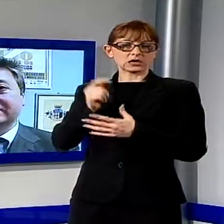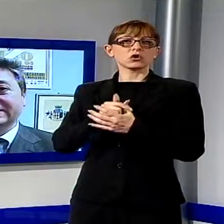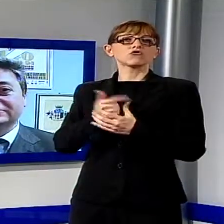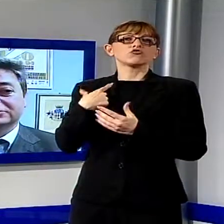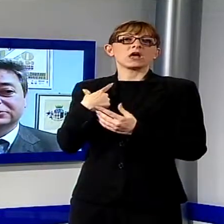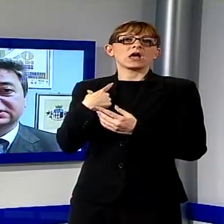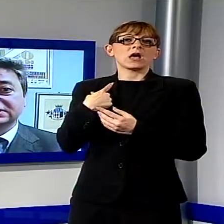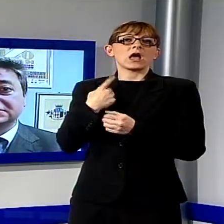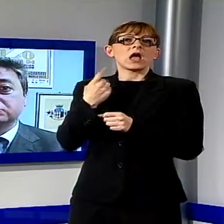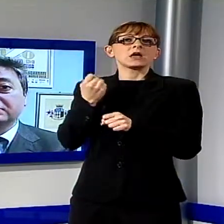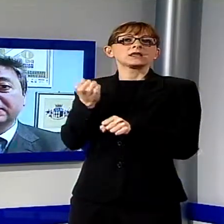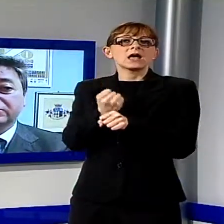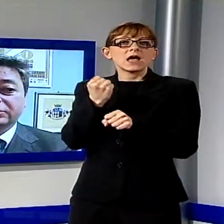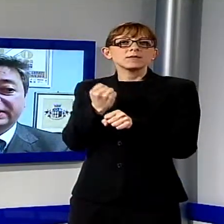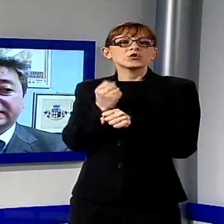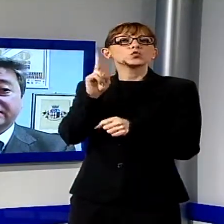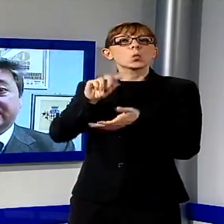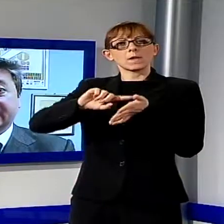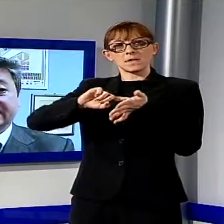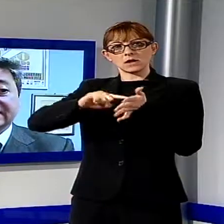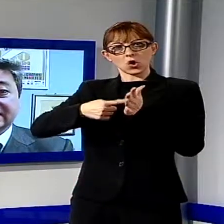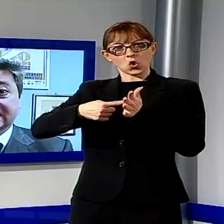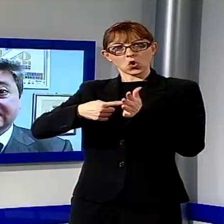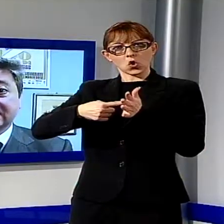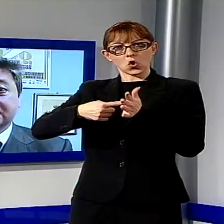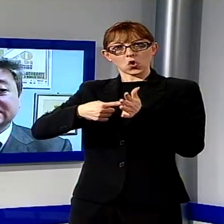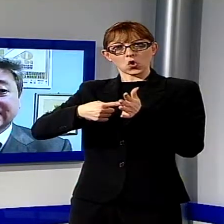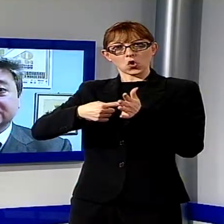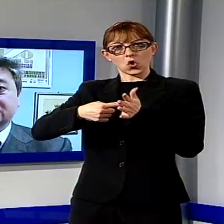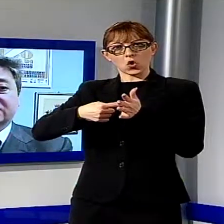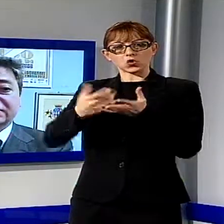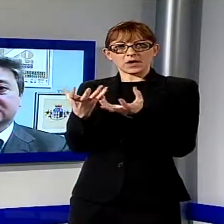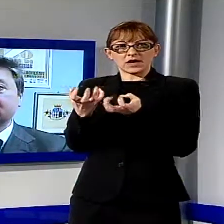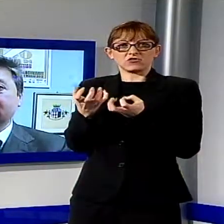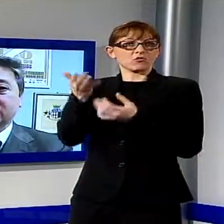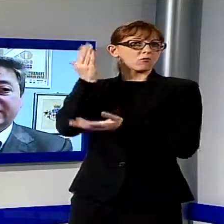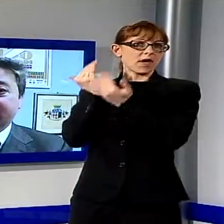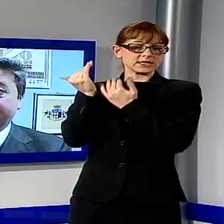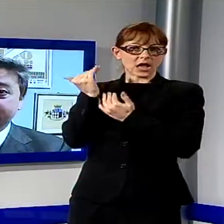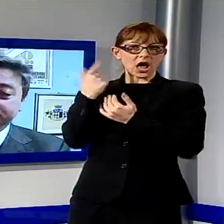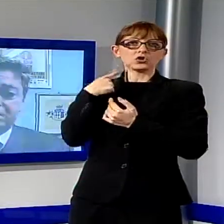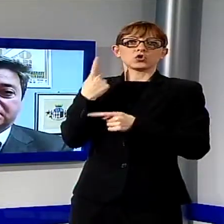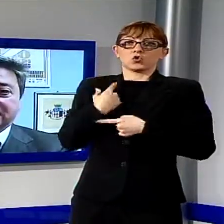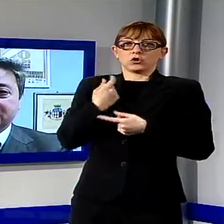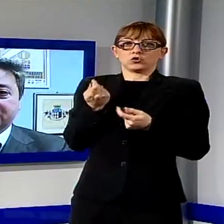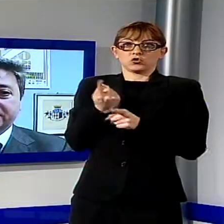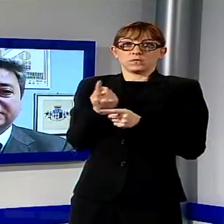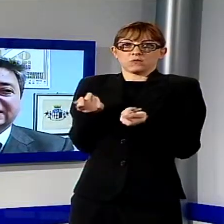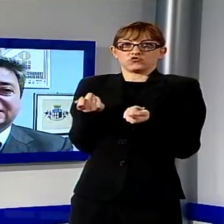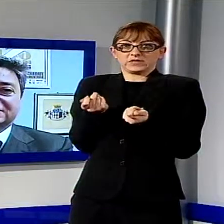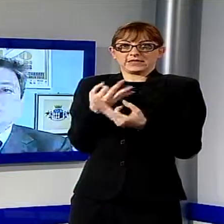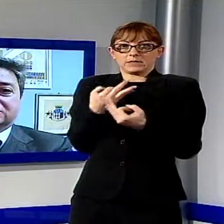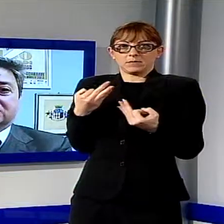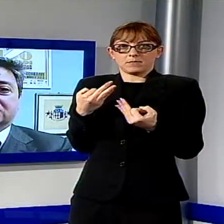indebitamento di 2 milioni che viene dal passato che ovviamente dobbiamo governare. Le mie